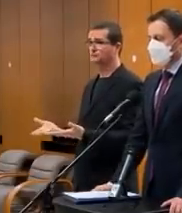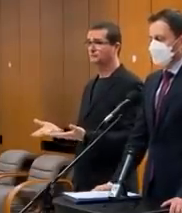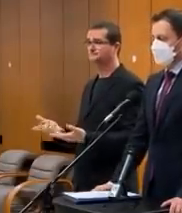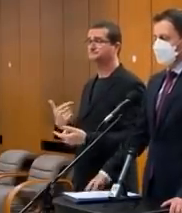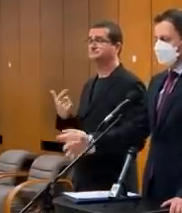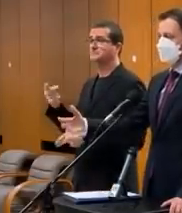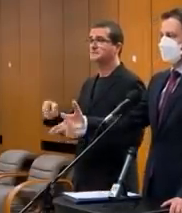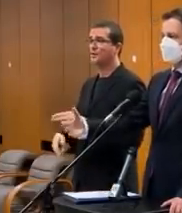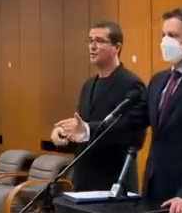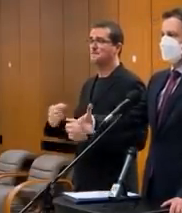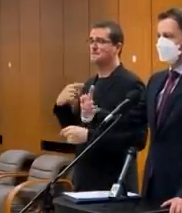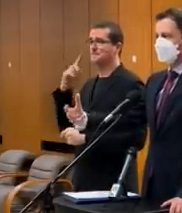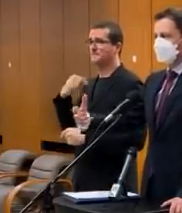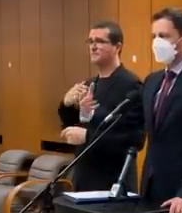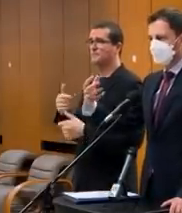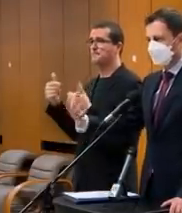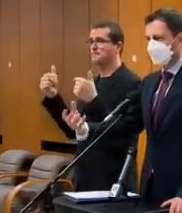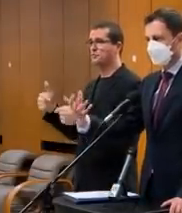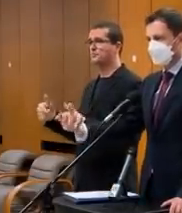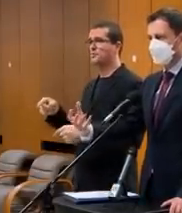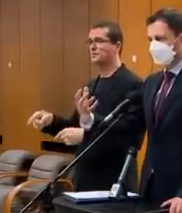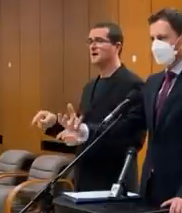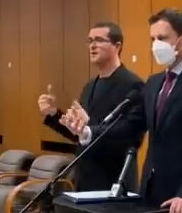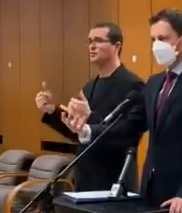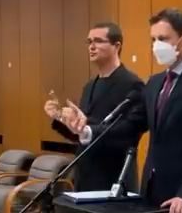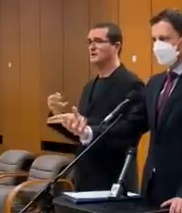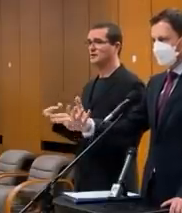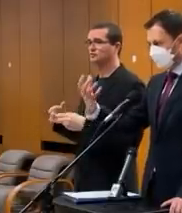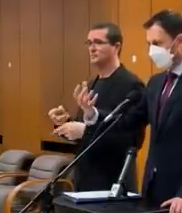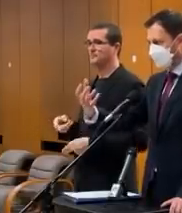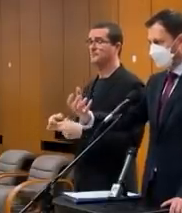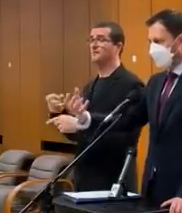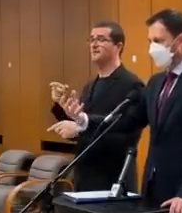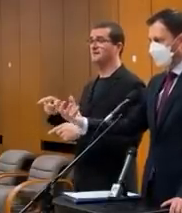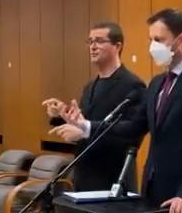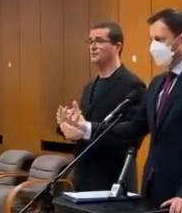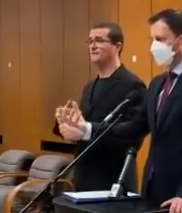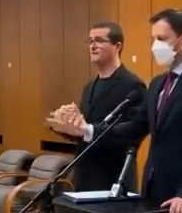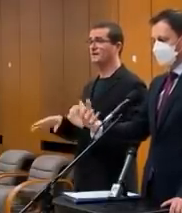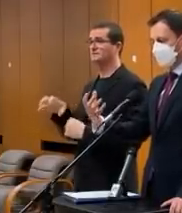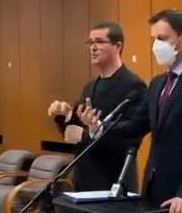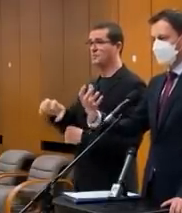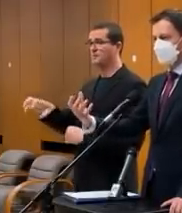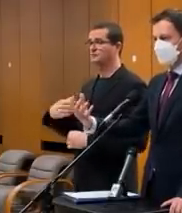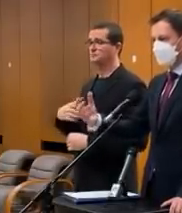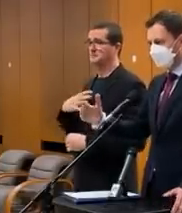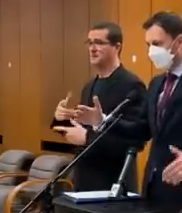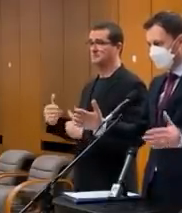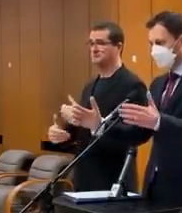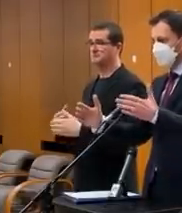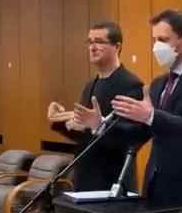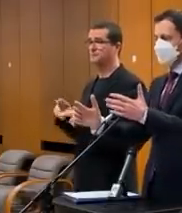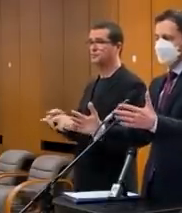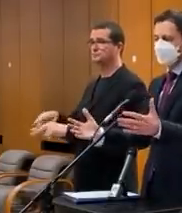No a v konečnom osledku sa potom vieme dostať aj do podpory skutočných riešení, ktoré pomôžu. A toto sa deje vo viacerých oblastiach. Som rád, že sa to deje a